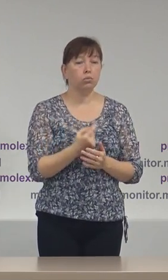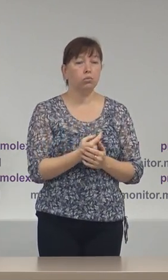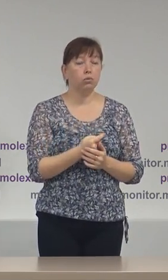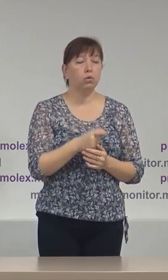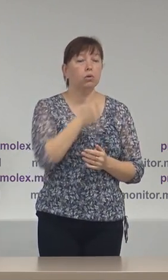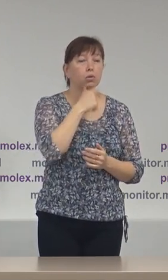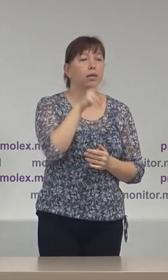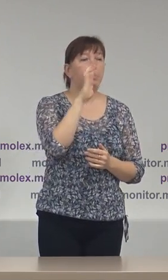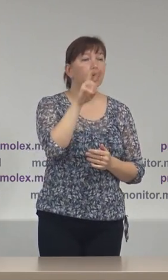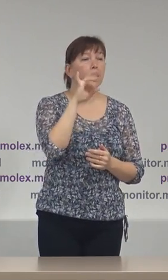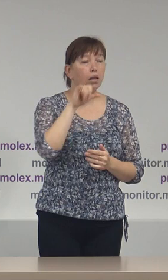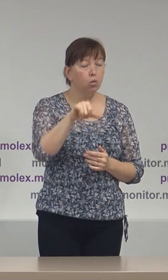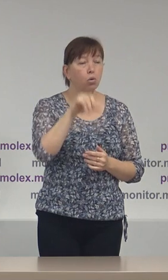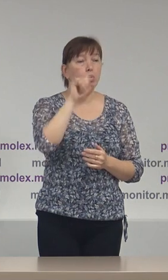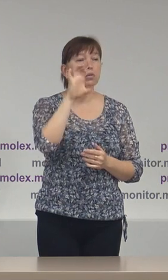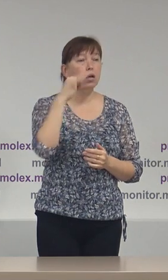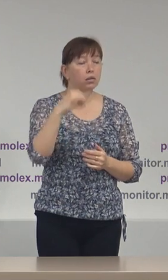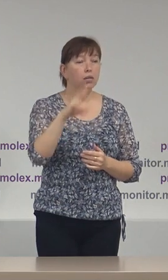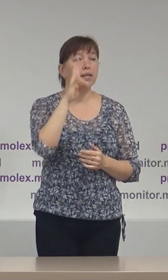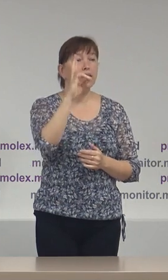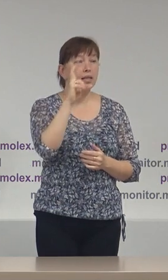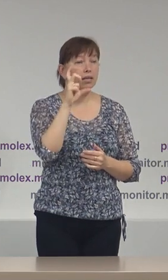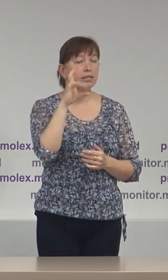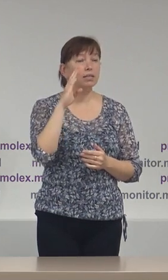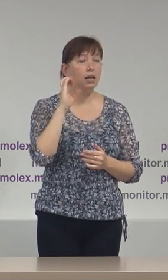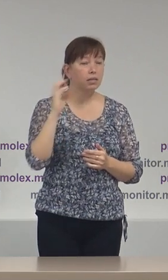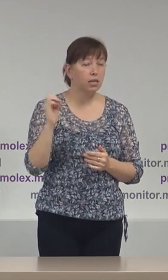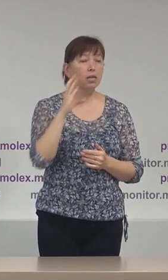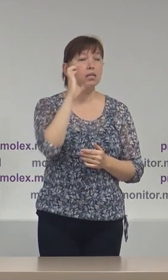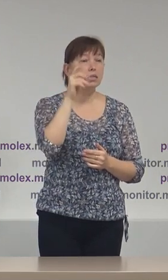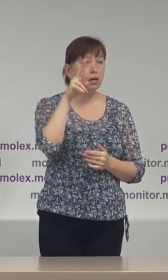domnii Deliu, Usatăi, Nastasiu și doamnele Ivanov și Sandu.